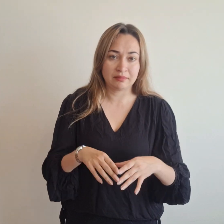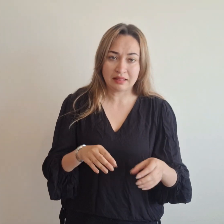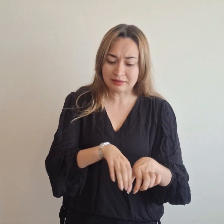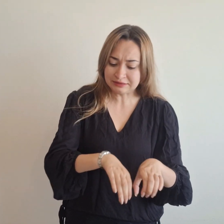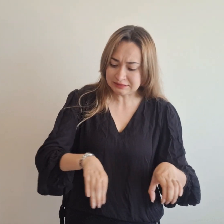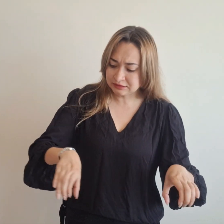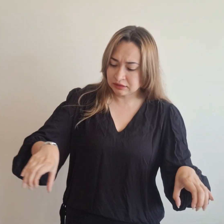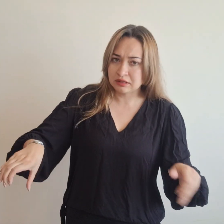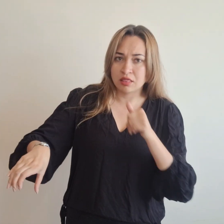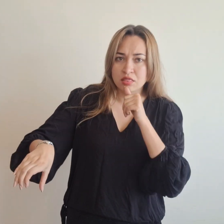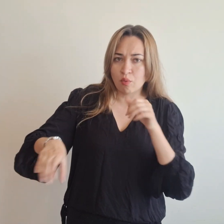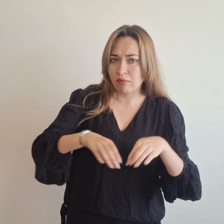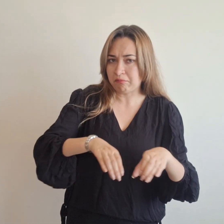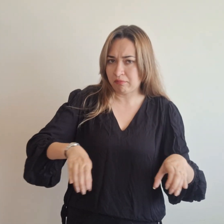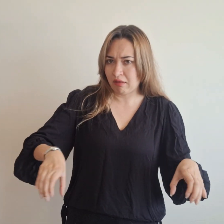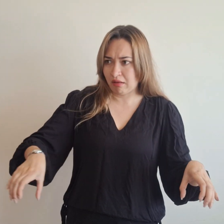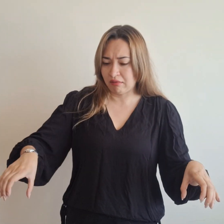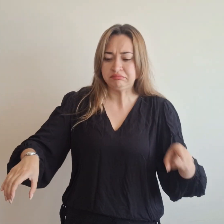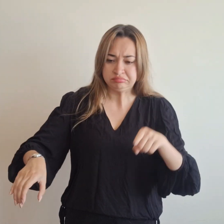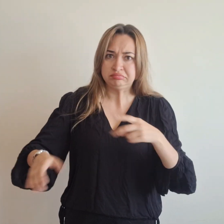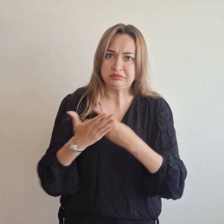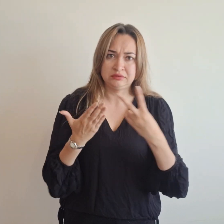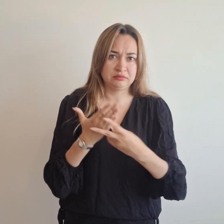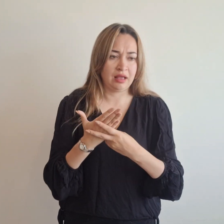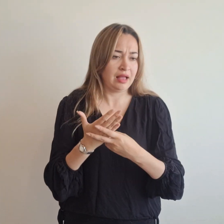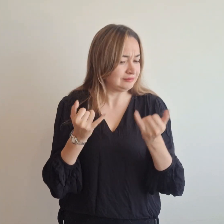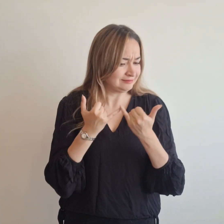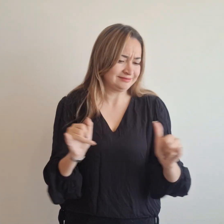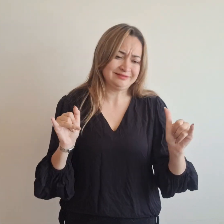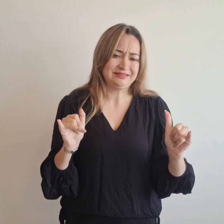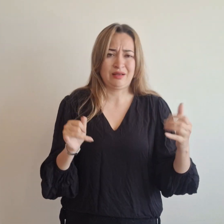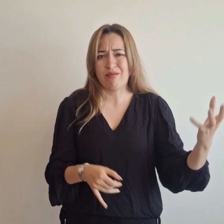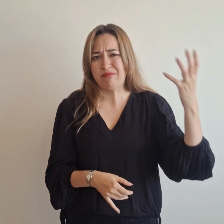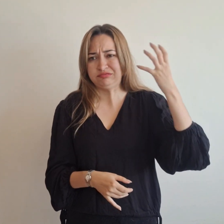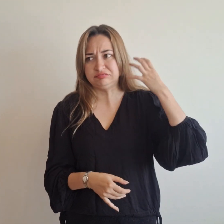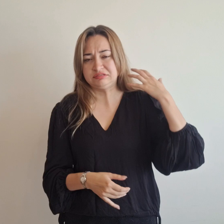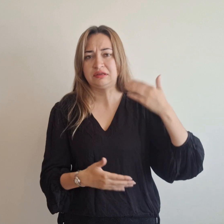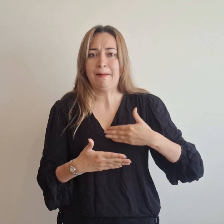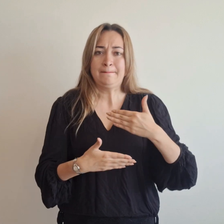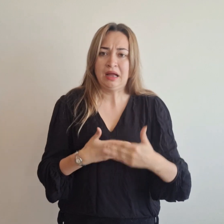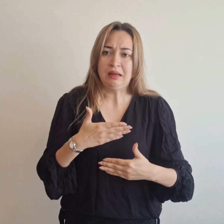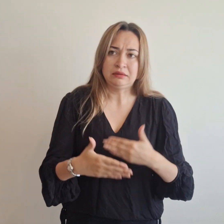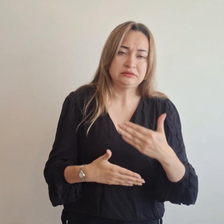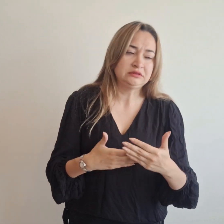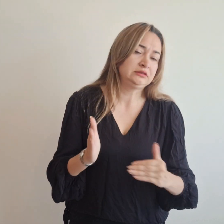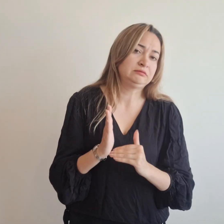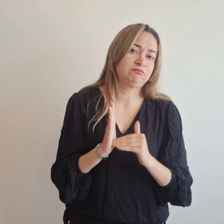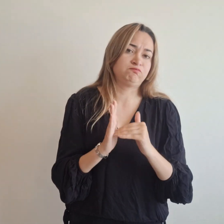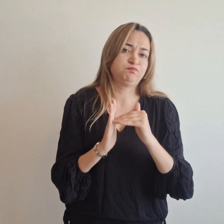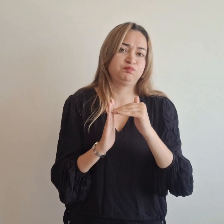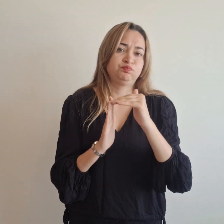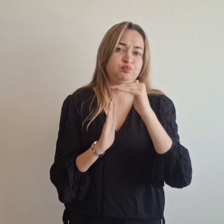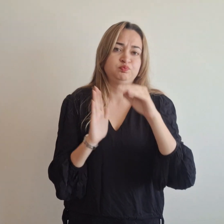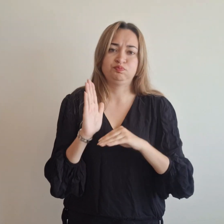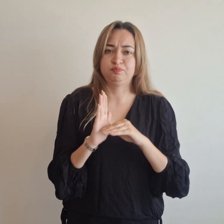Esta obra pone fin a un problema histórico de inundaciones que afectaba al sector, brindando mayor seguridad y